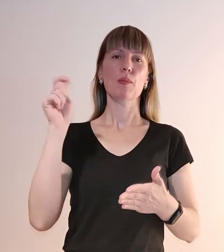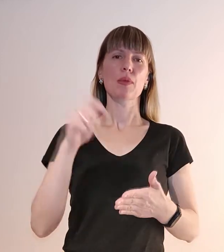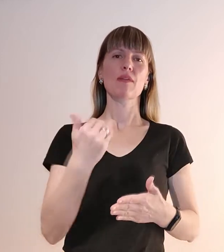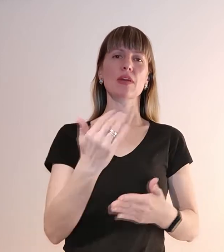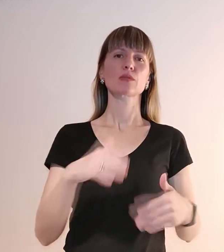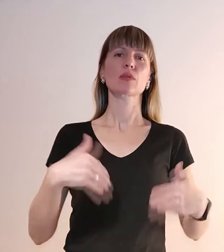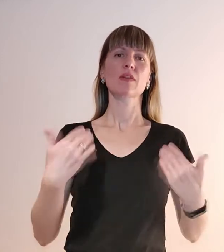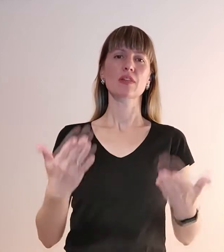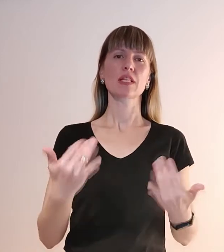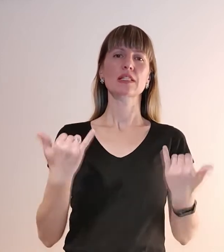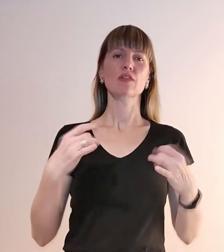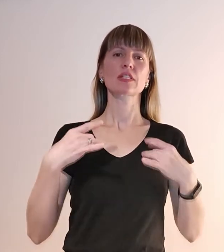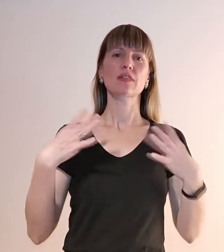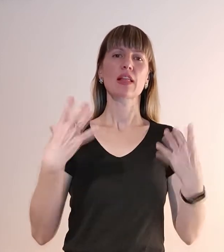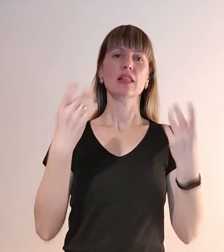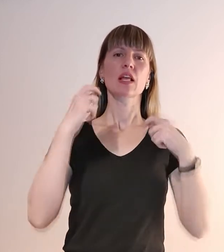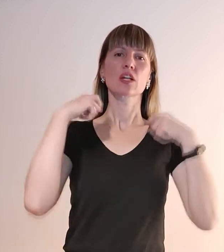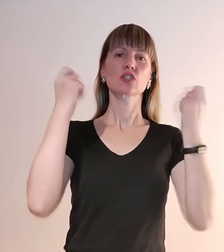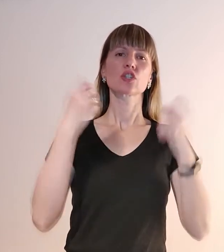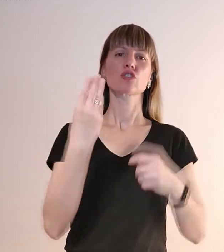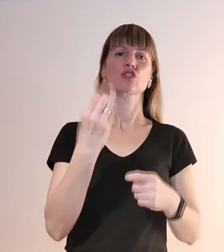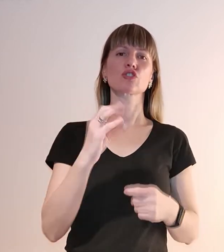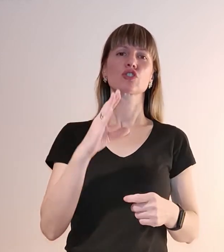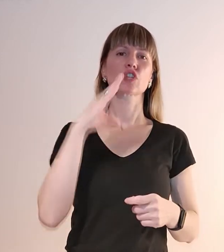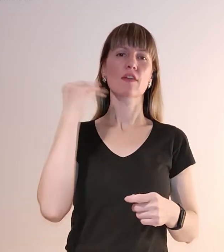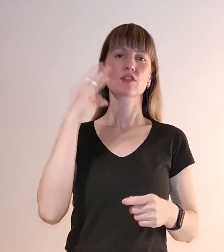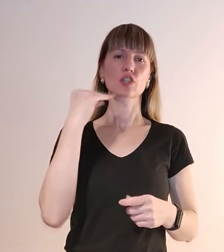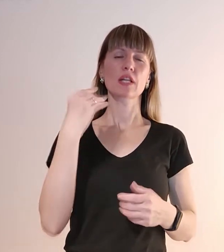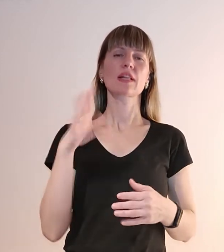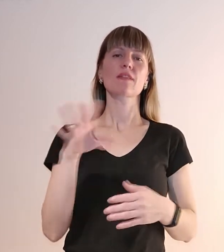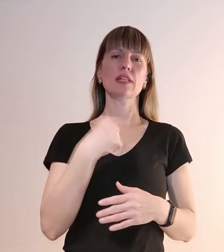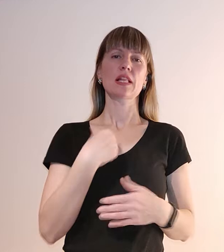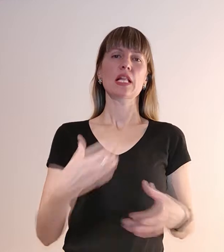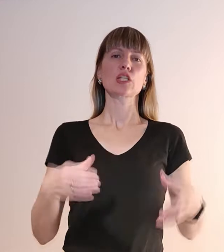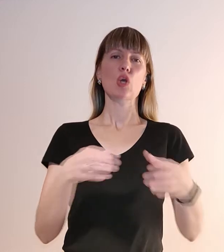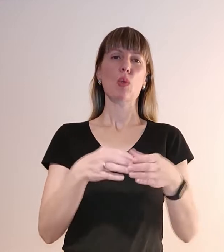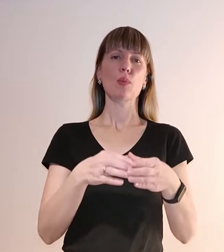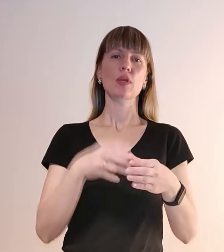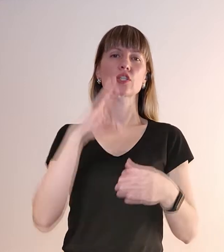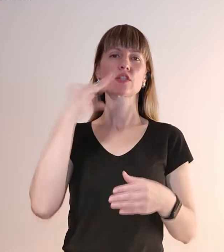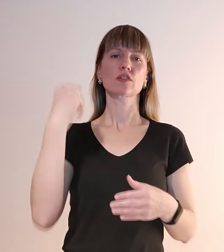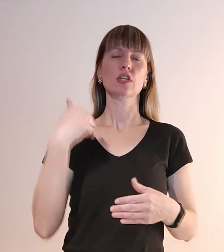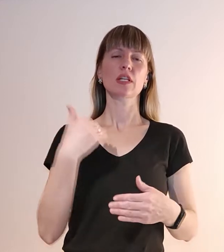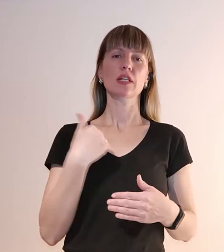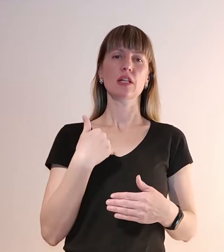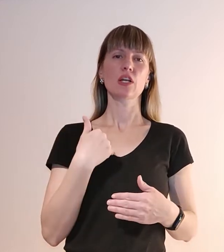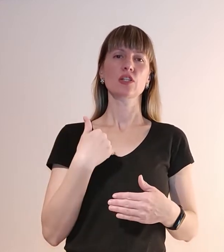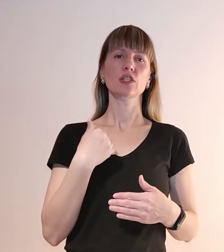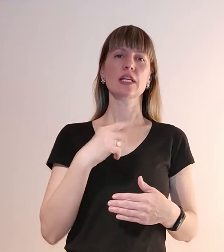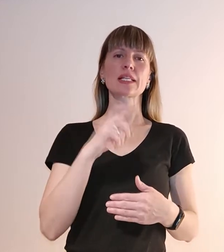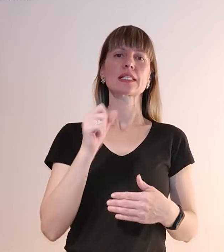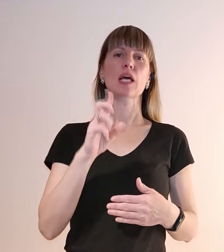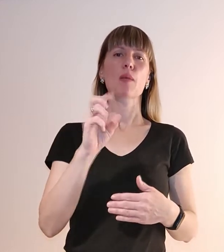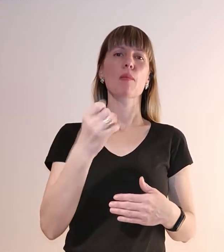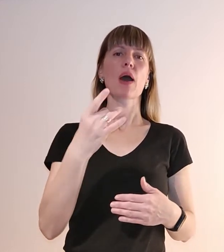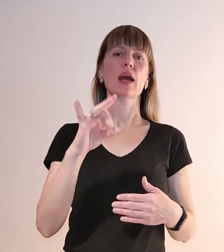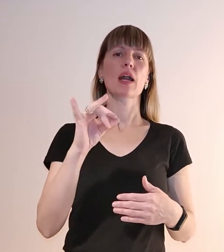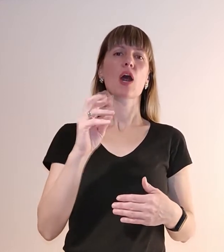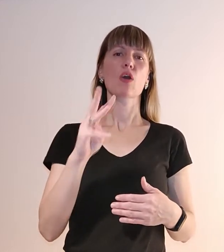Сьогодні свято на день народження Шевченка, і це нас всіх он є. Шевченко нас... За бераком берак, а там в